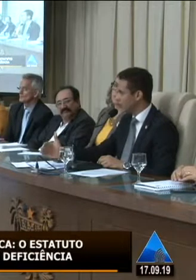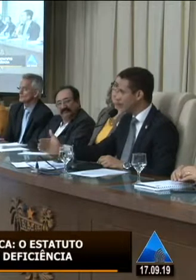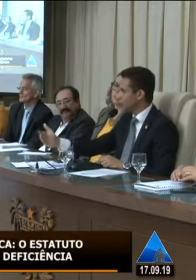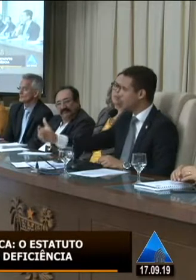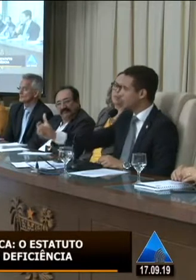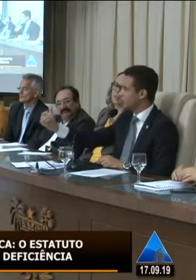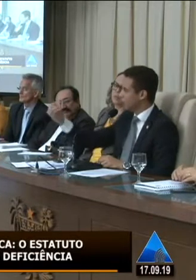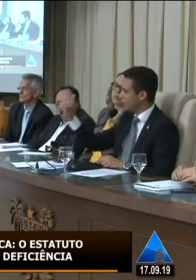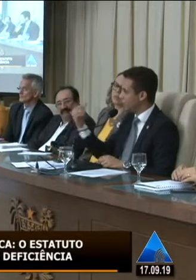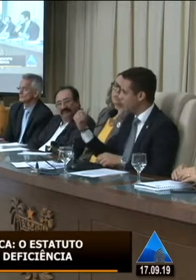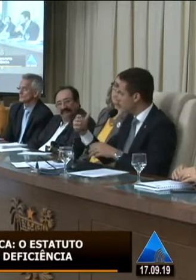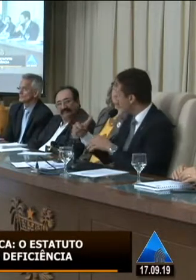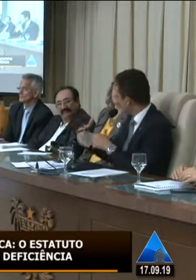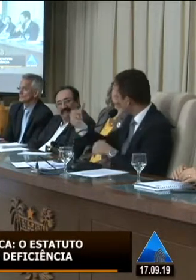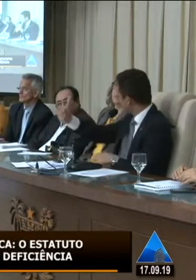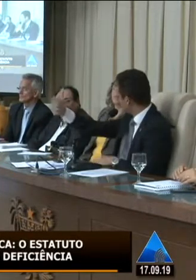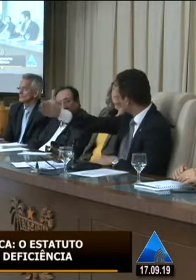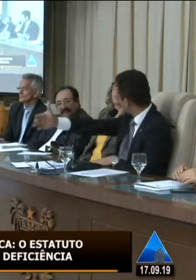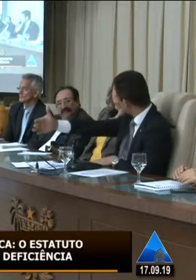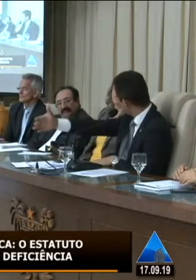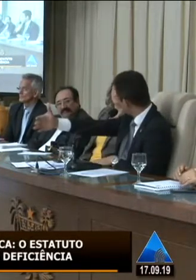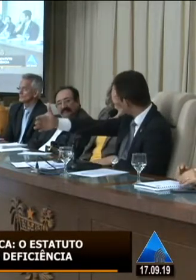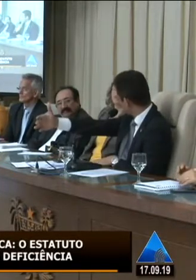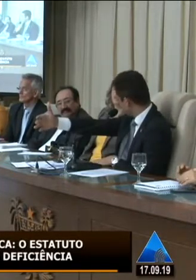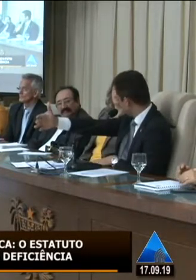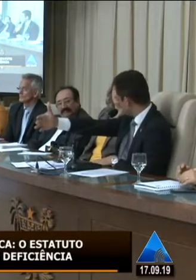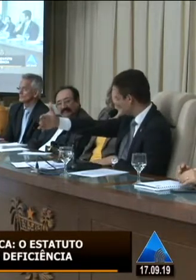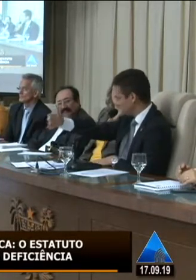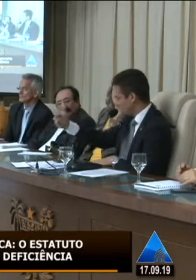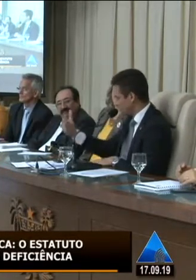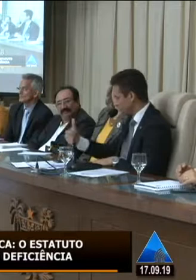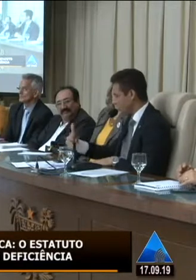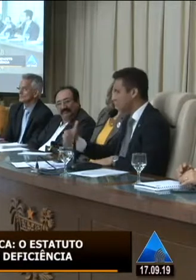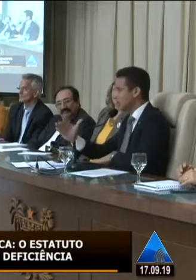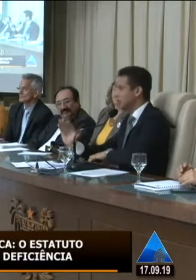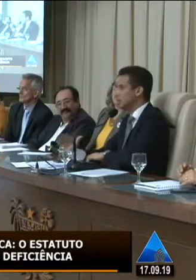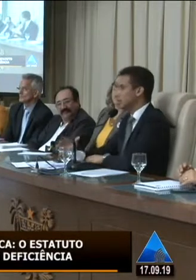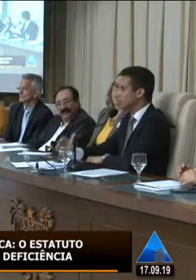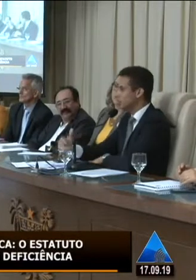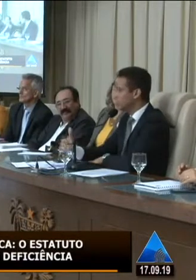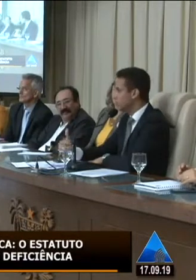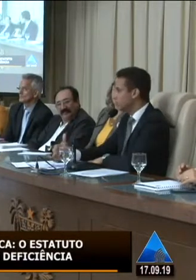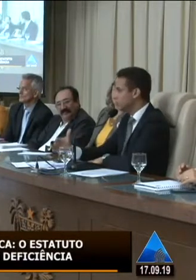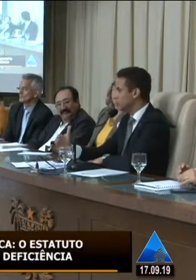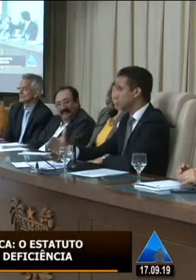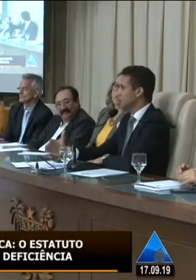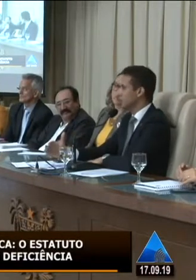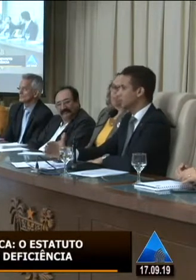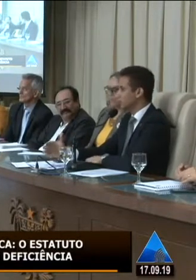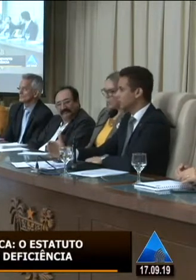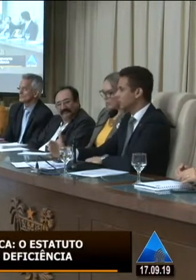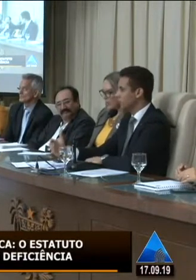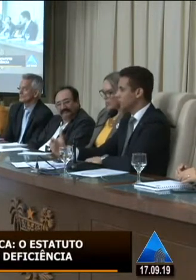setembro uma data para recebermos por esses meios de comunicação tendo em vista que nós temos aí em torno de 15 dias duas